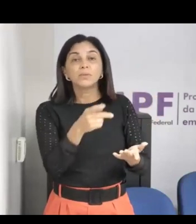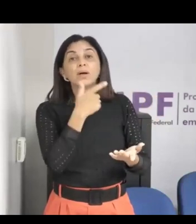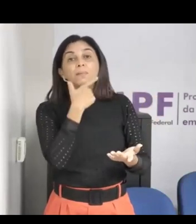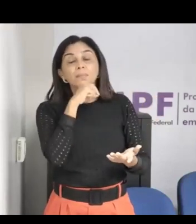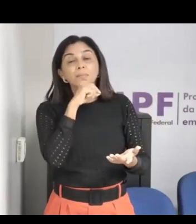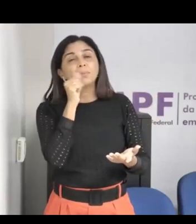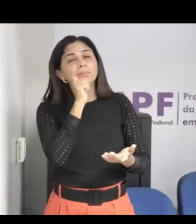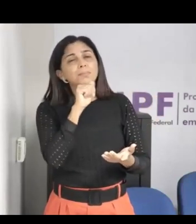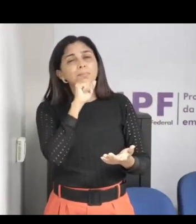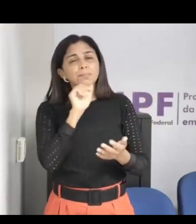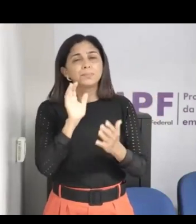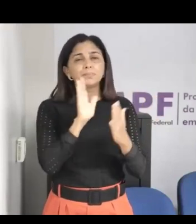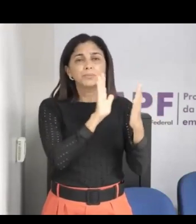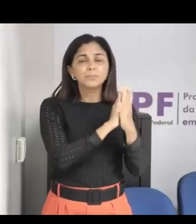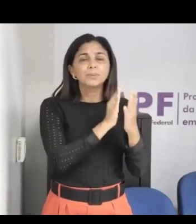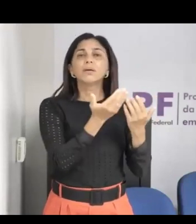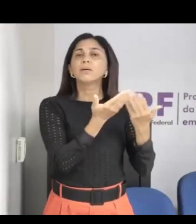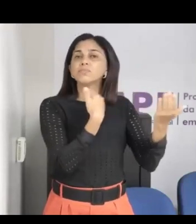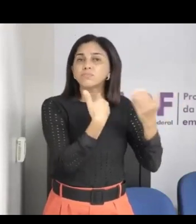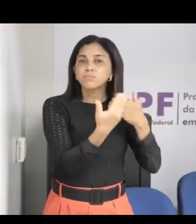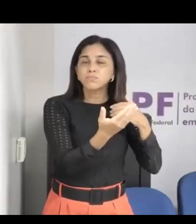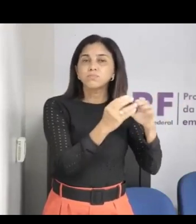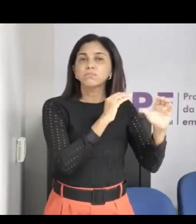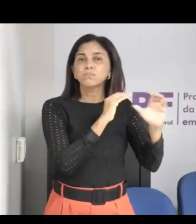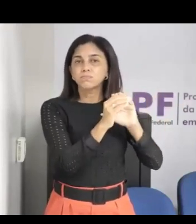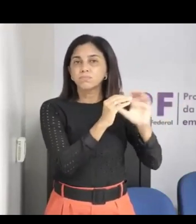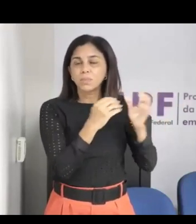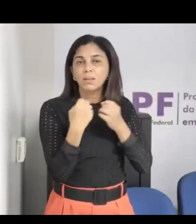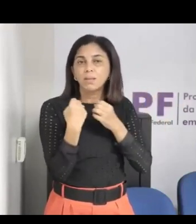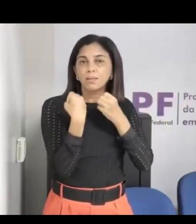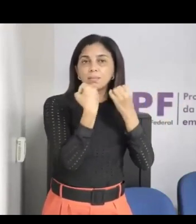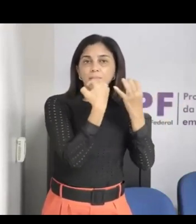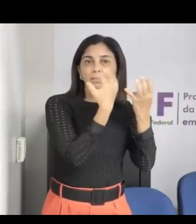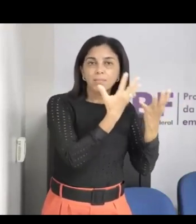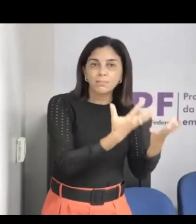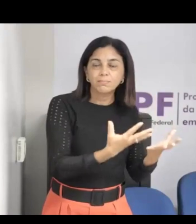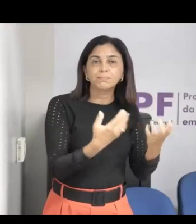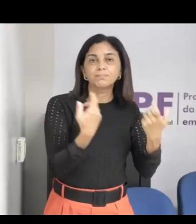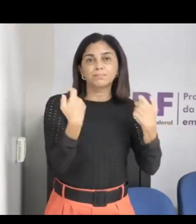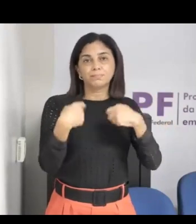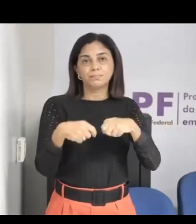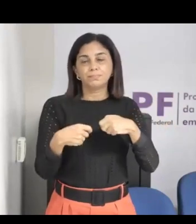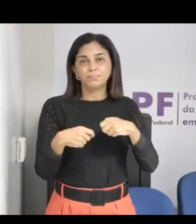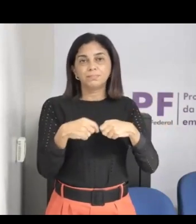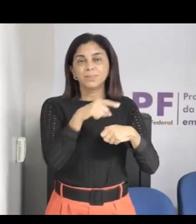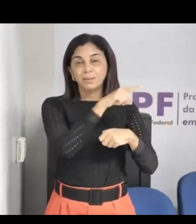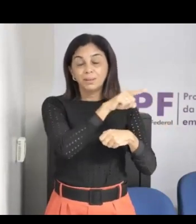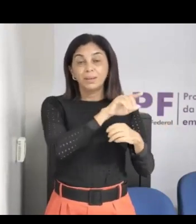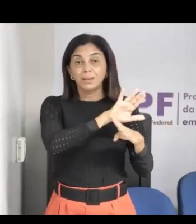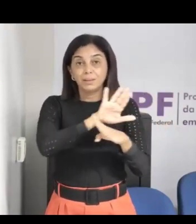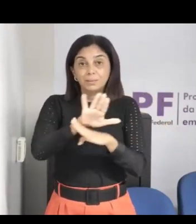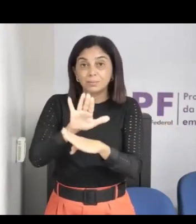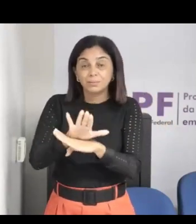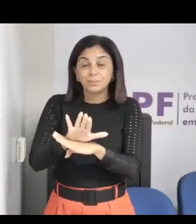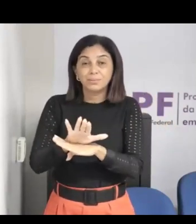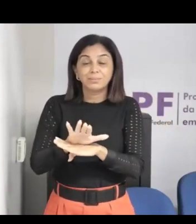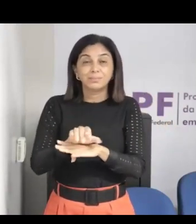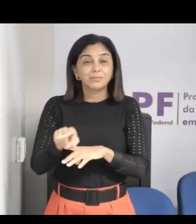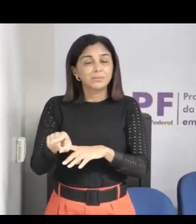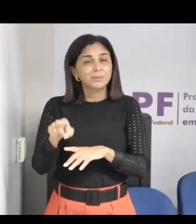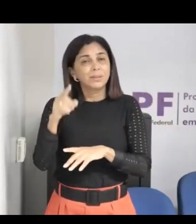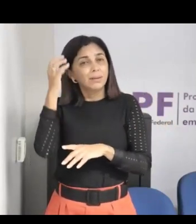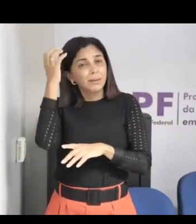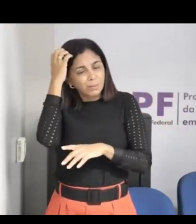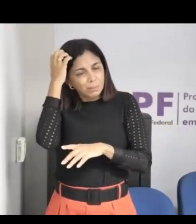é sua, aconteça o que acontecer, eles vão te dar apoio, você não está errado, você não sabia que você não podia fazer